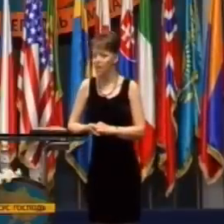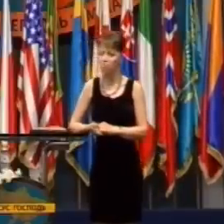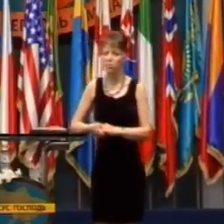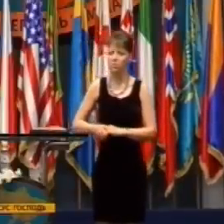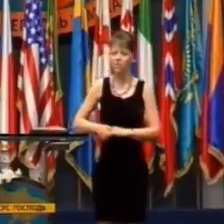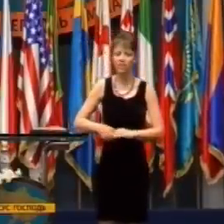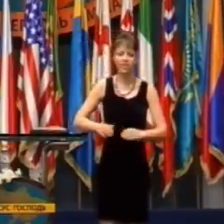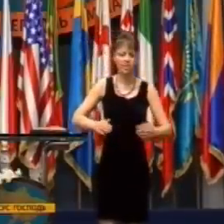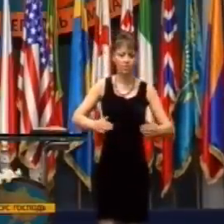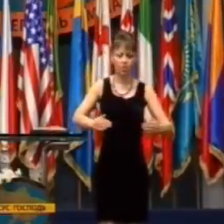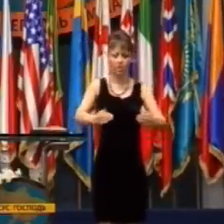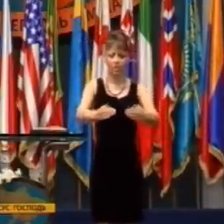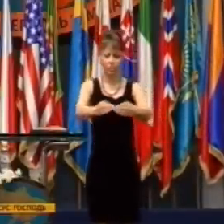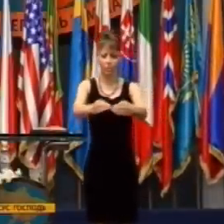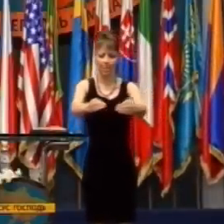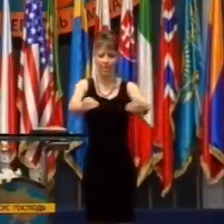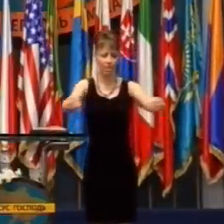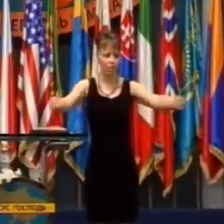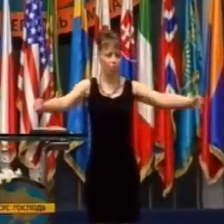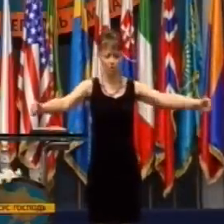Mama vždy vyšla do predzáhradky,